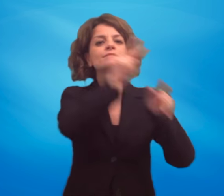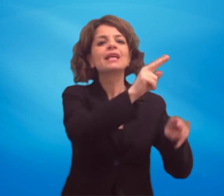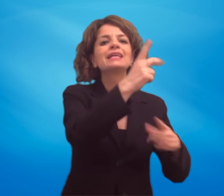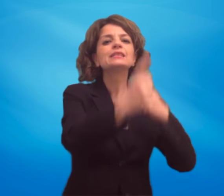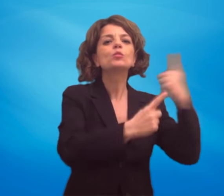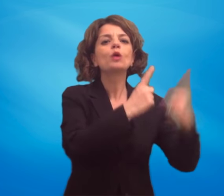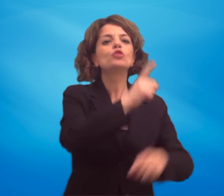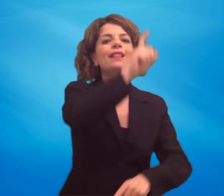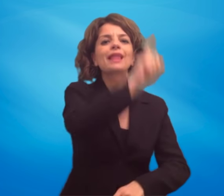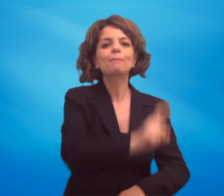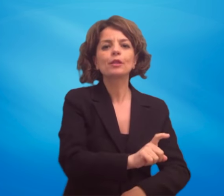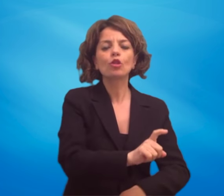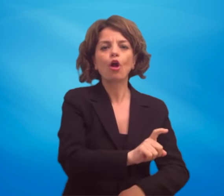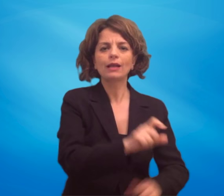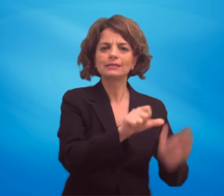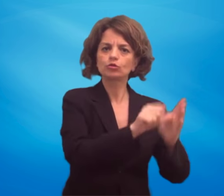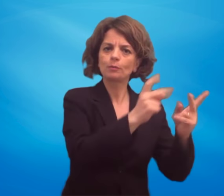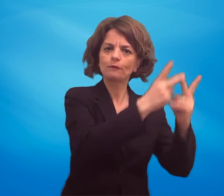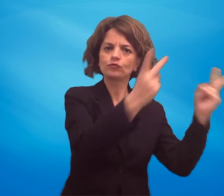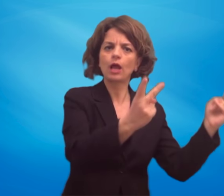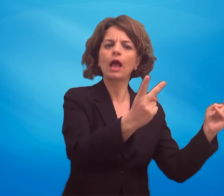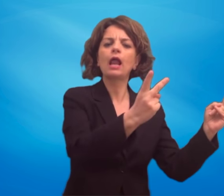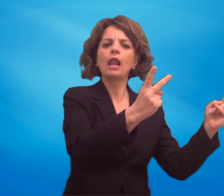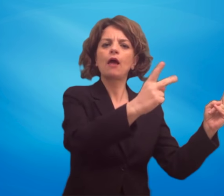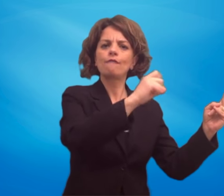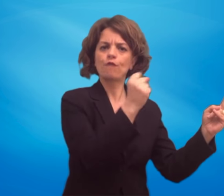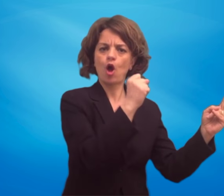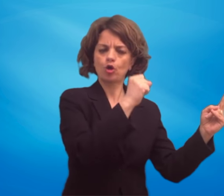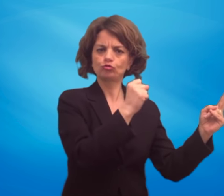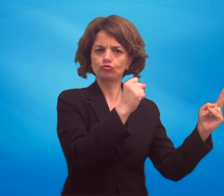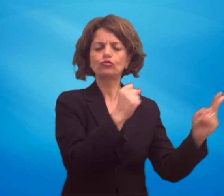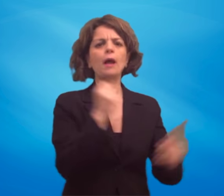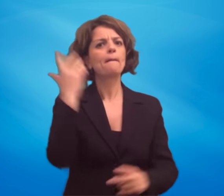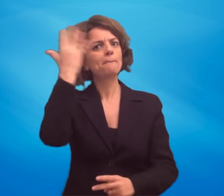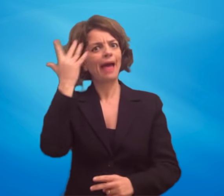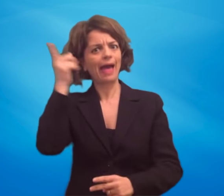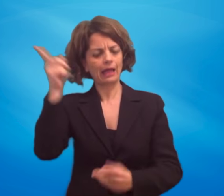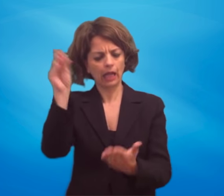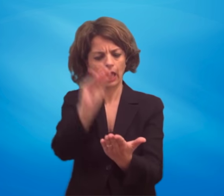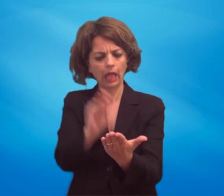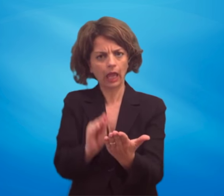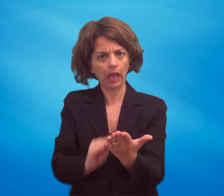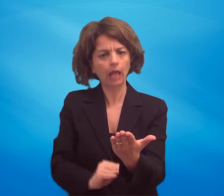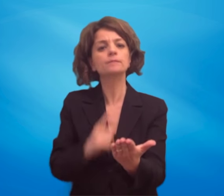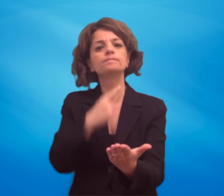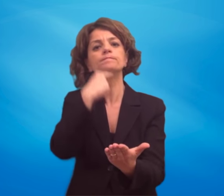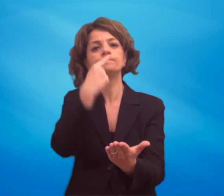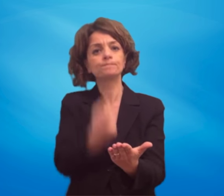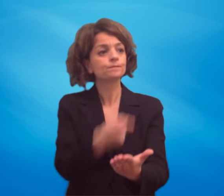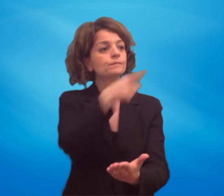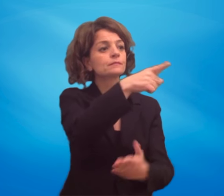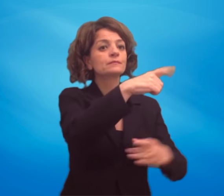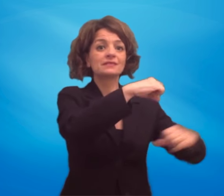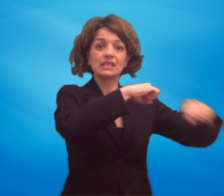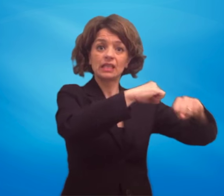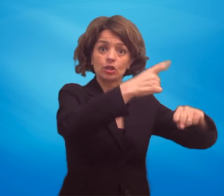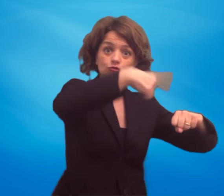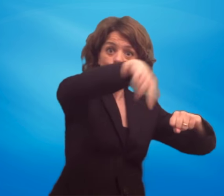Foggia. Dal parere risulta che i dirigenti hanno posto in essere irregolarità amministrative e